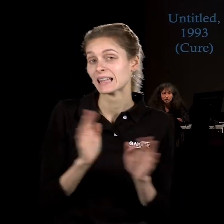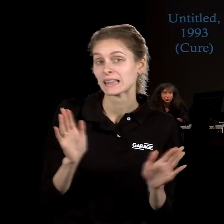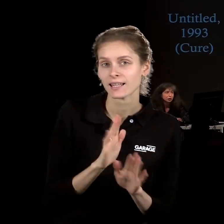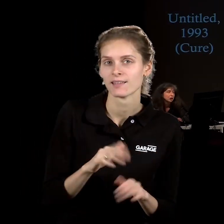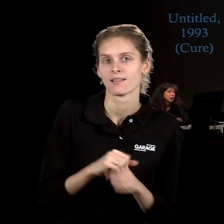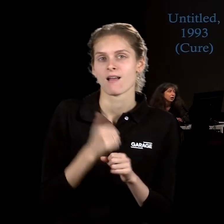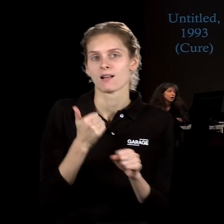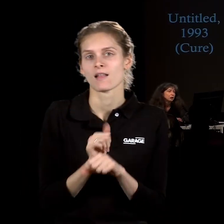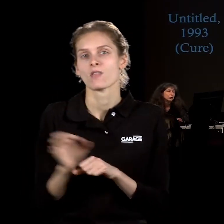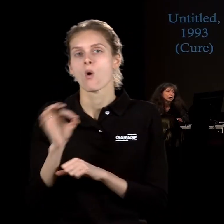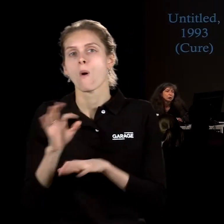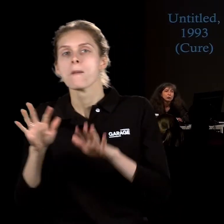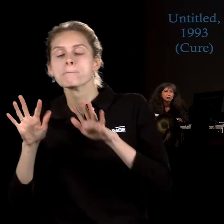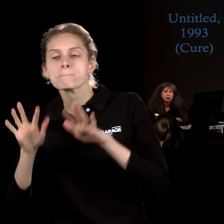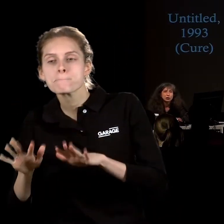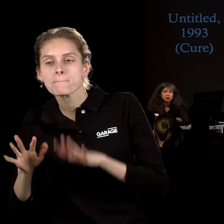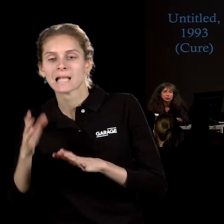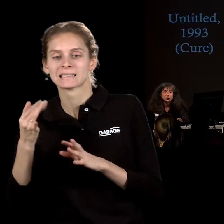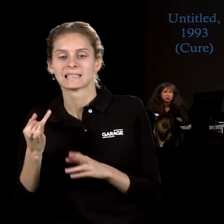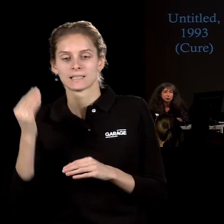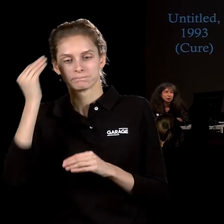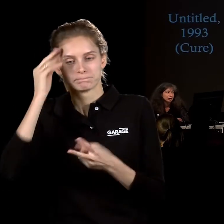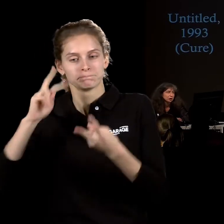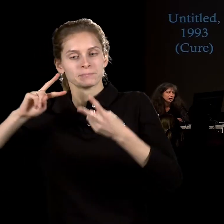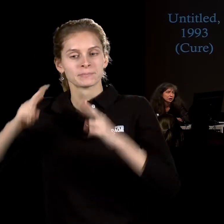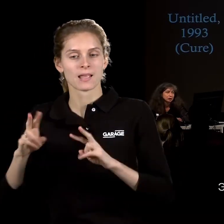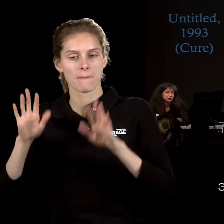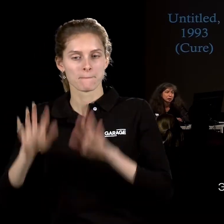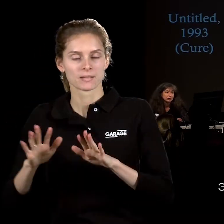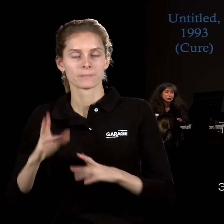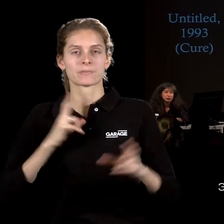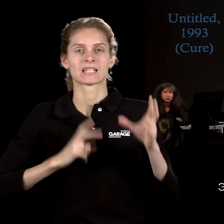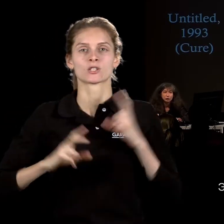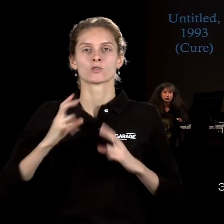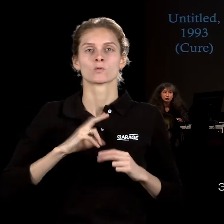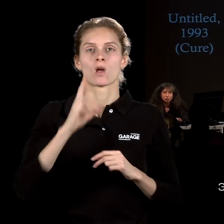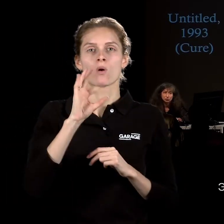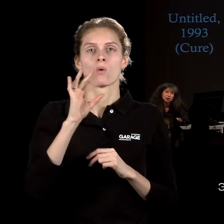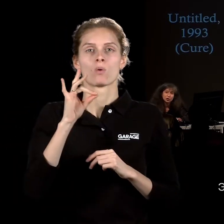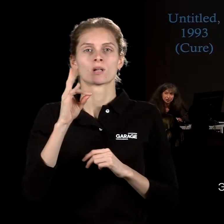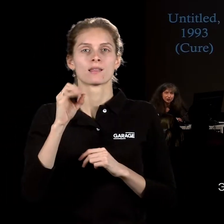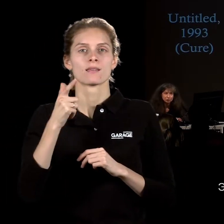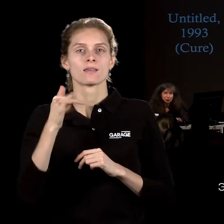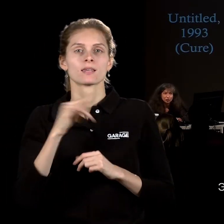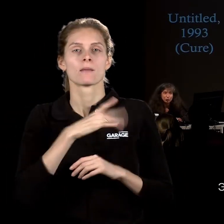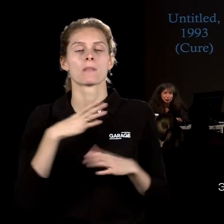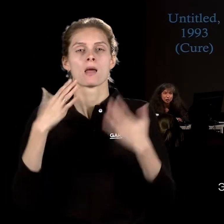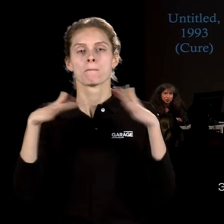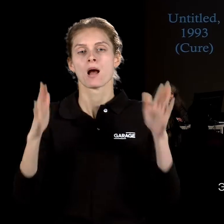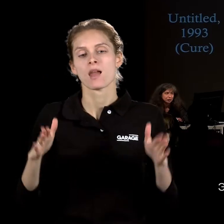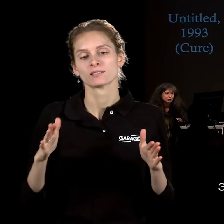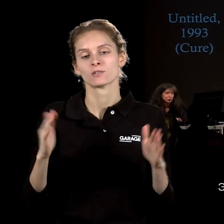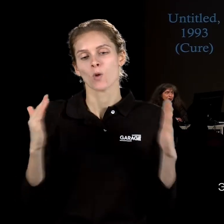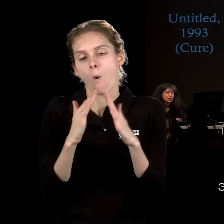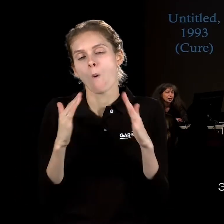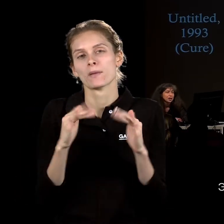трансформацию. Вот такой вот проект в институте Корнеги, это была палатка, в которой может быть, для чайной церемонии, домик для